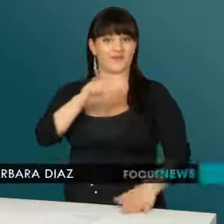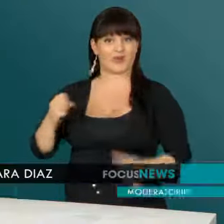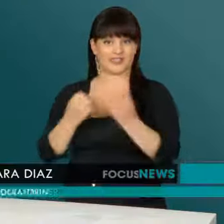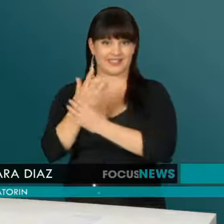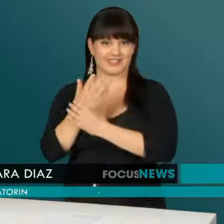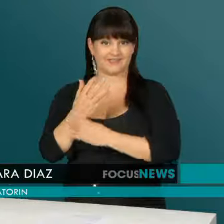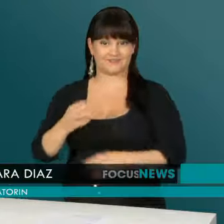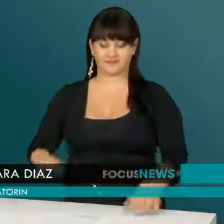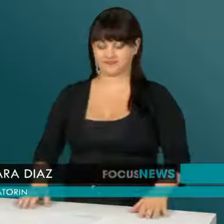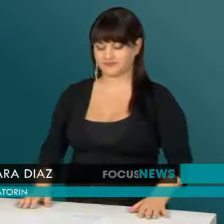Willkommen zu FOKUS NEWS